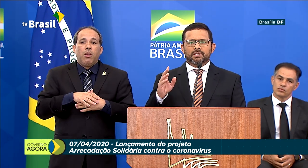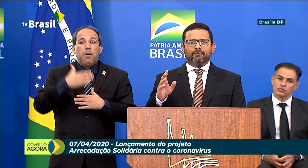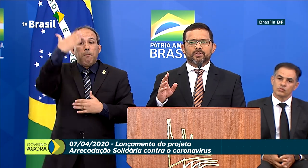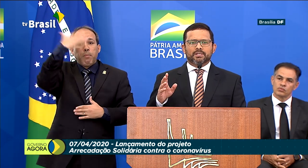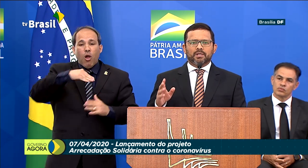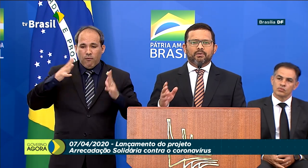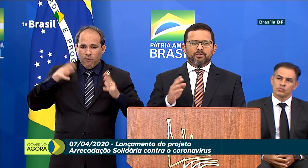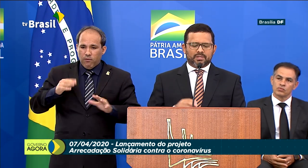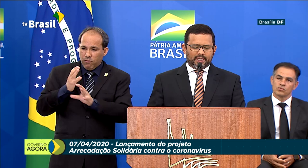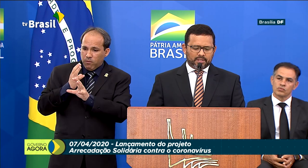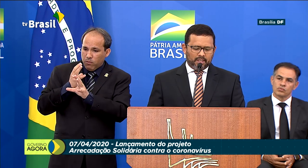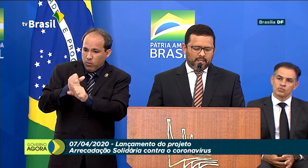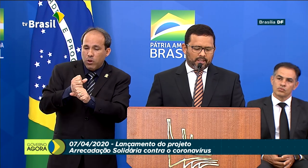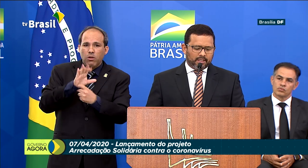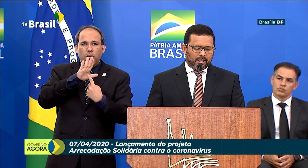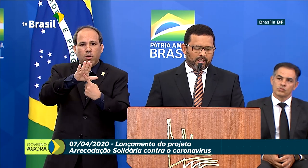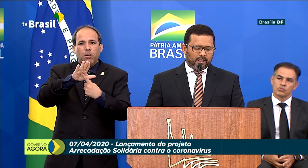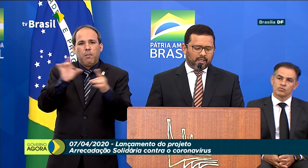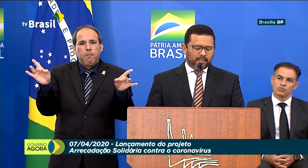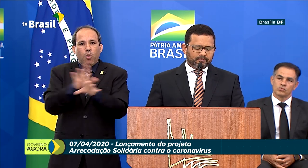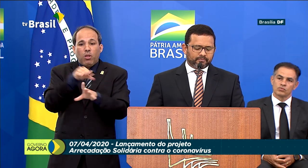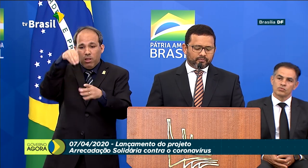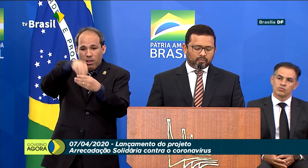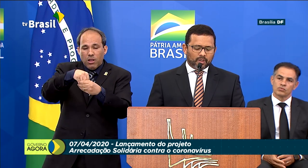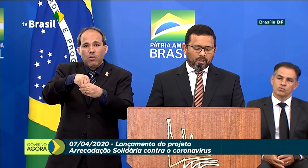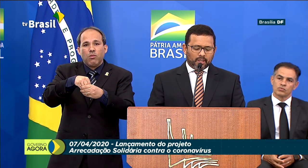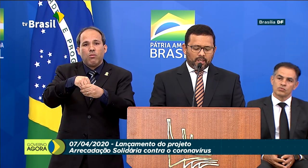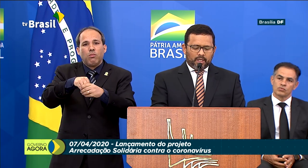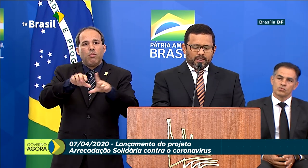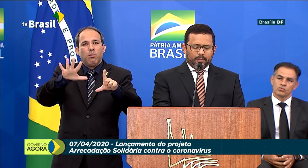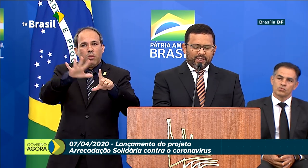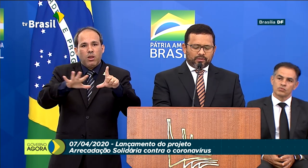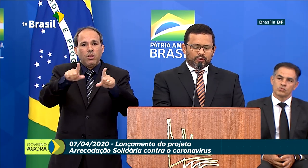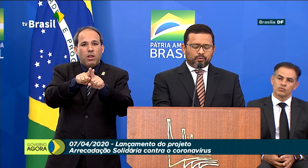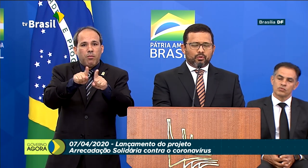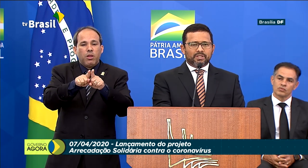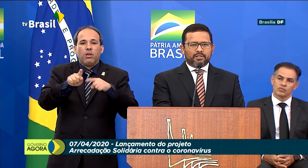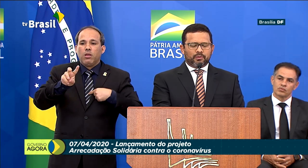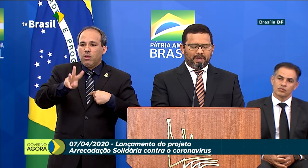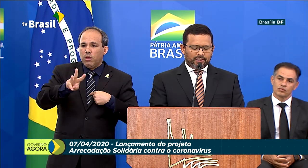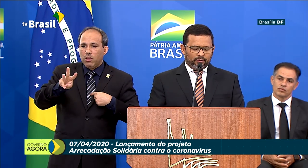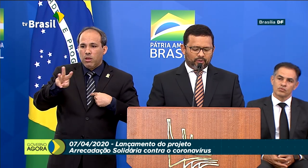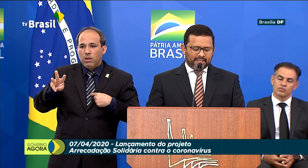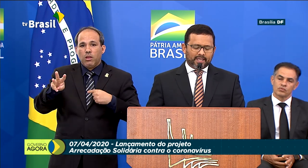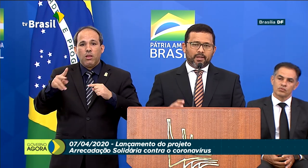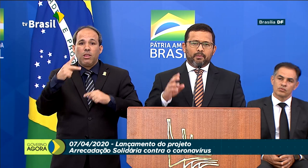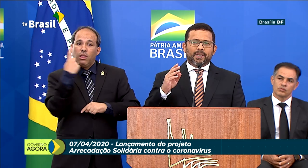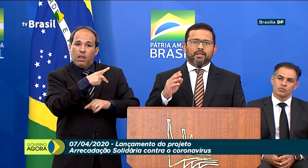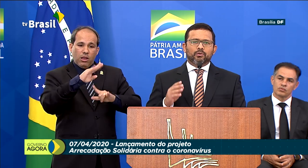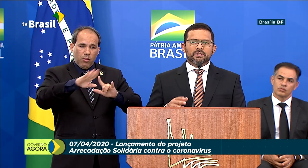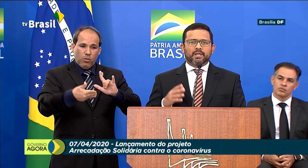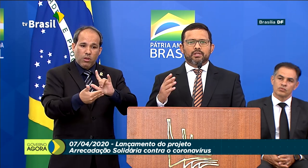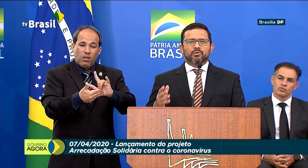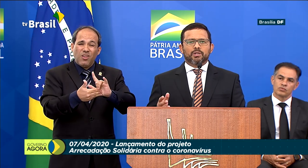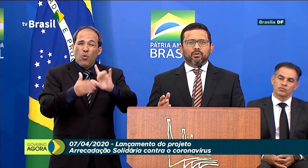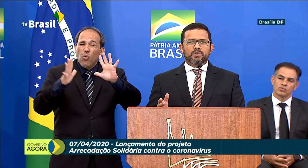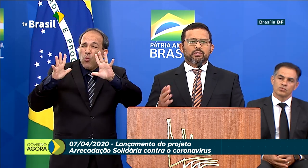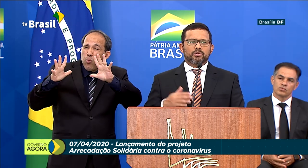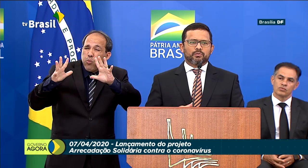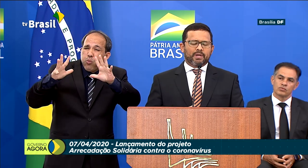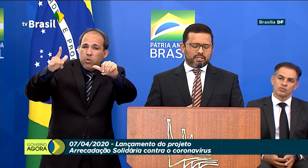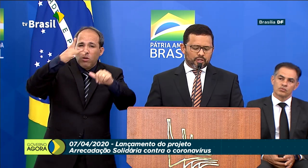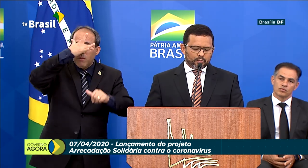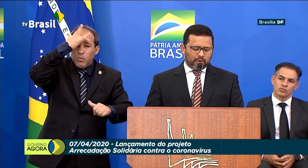site da Fundação e no site do site do Pátria Voluntária, para que todos aqueles